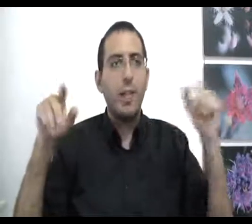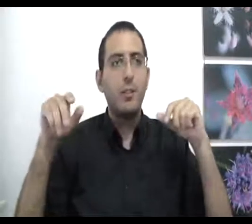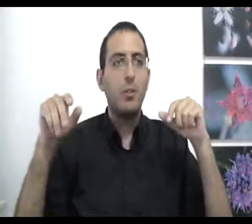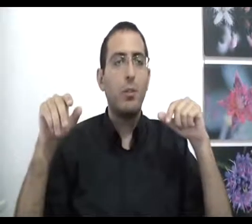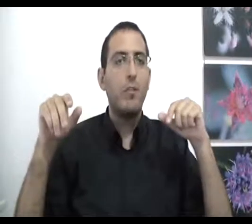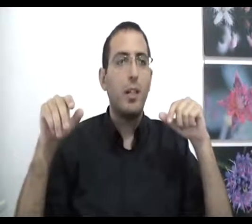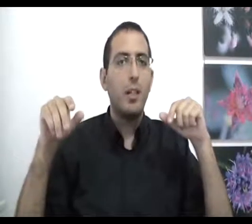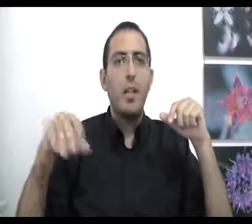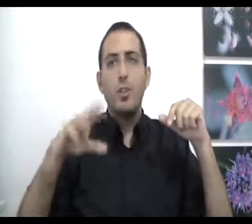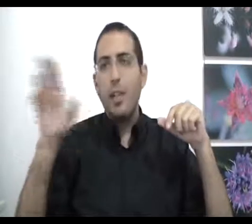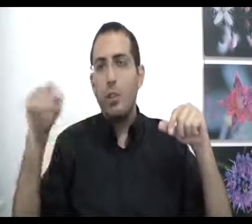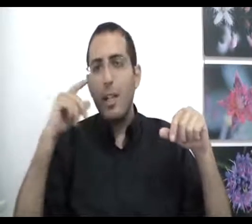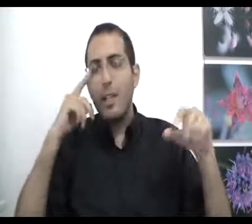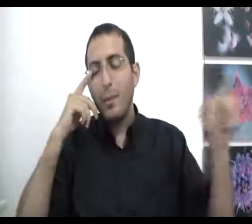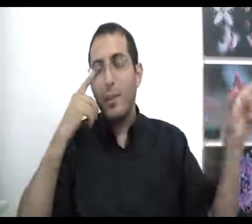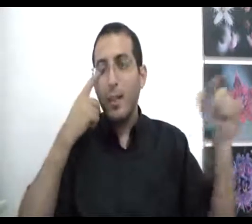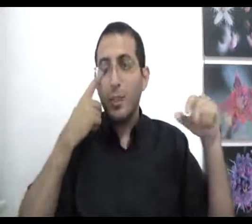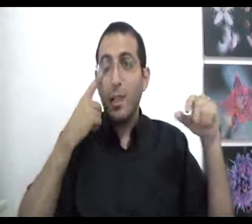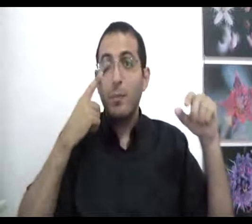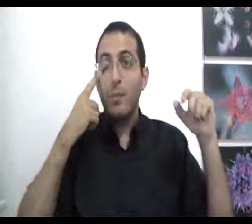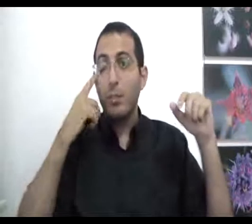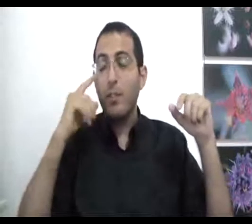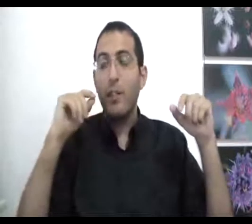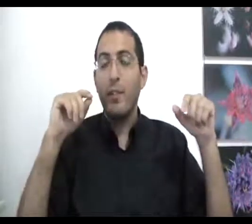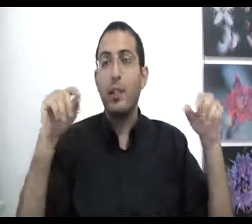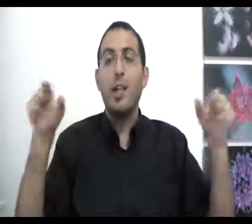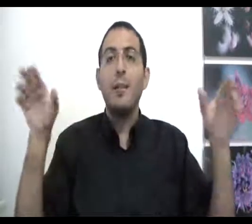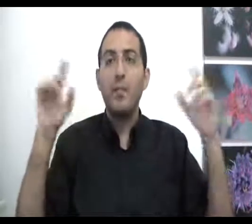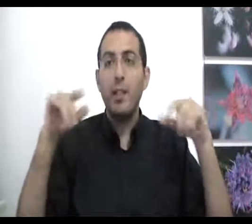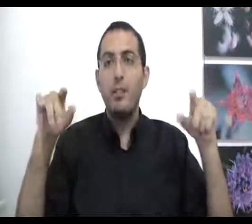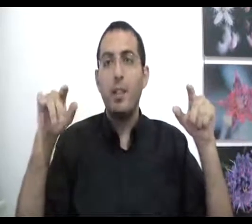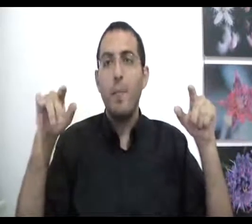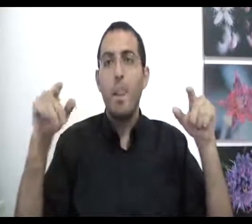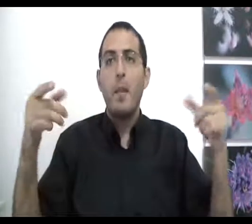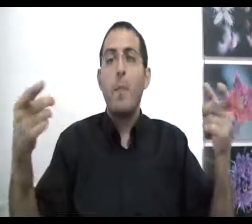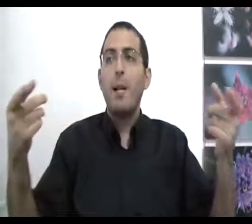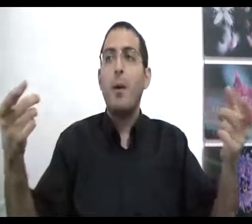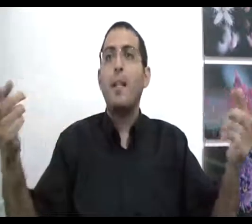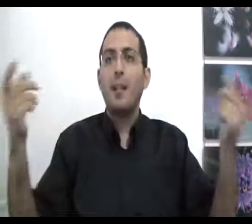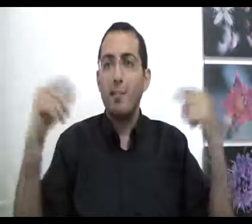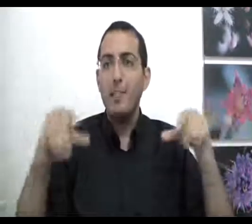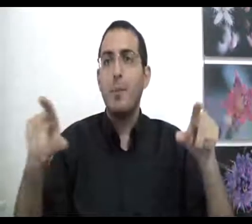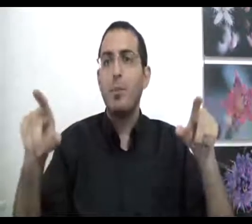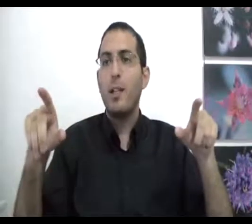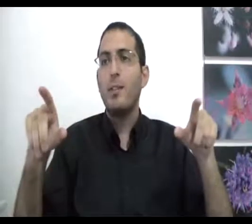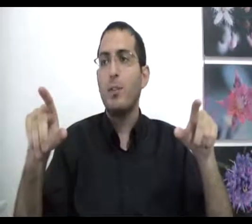רצון זה אותו דבר של לרצות ללכת ימינה, ולרצות ללכת שמאלה way וכאשר אתה מבין את זה, במילה הוא גם כן יכווה את זה בצורה הזאת,